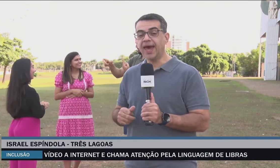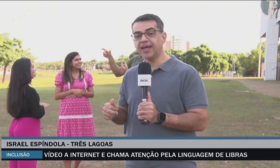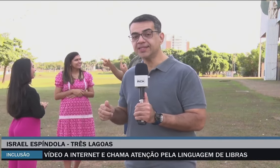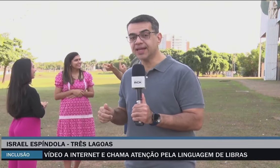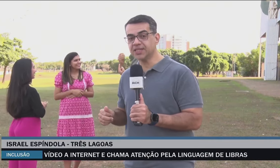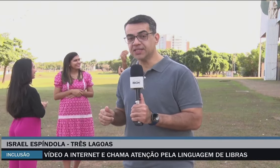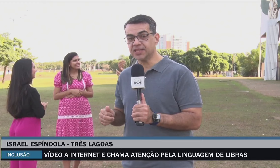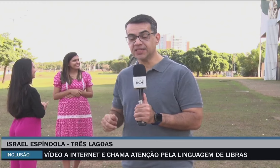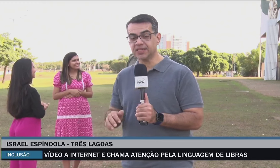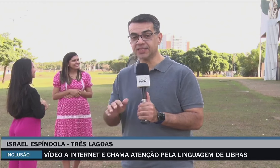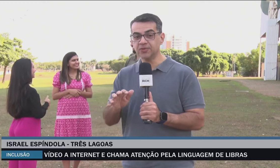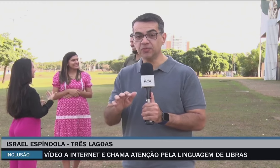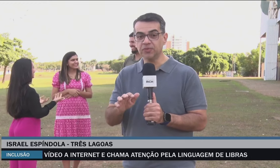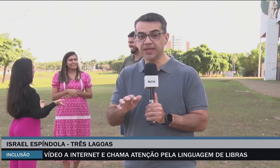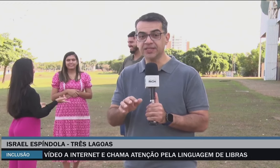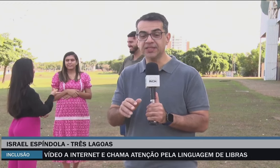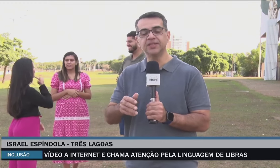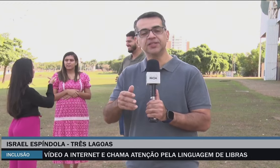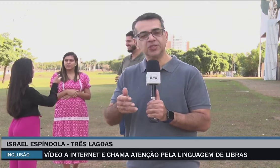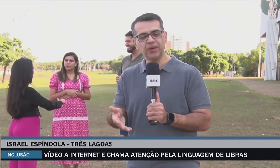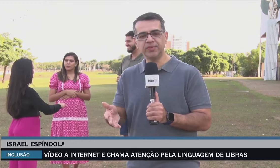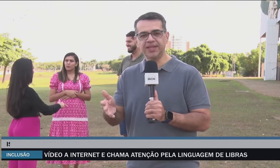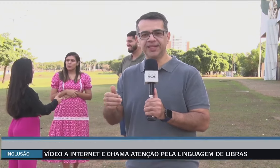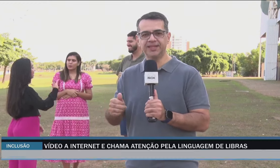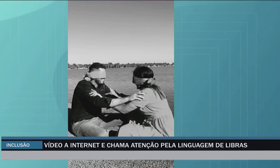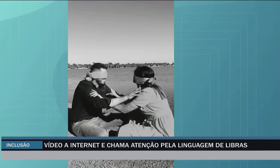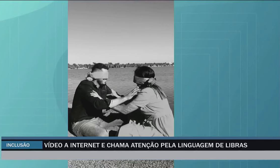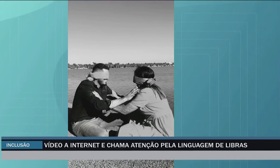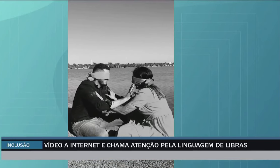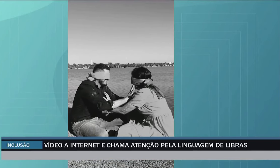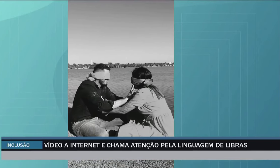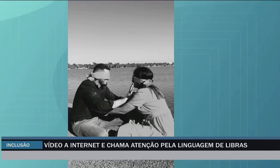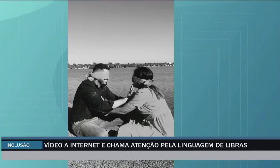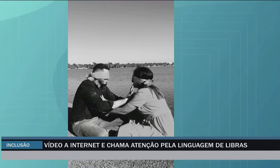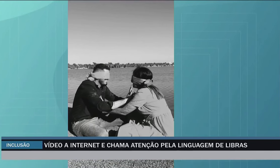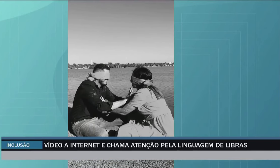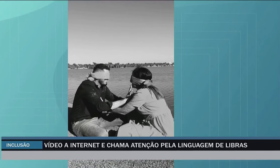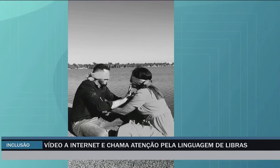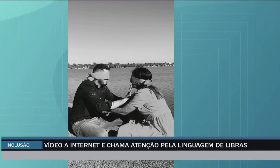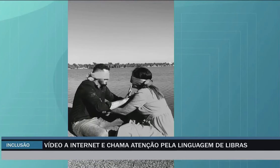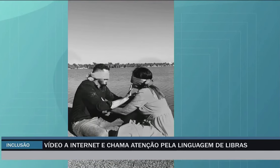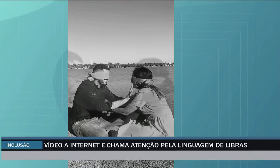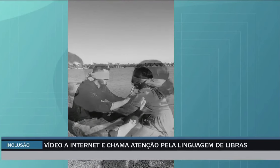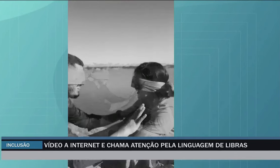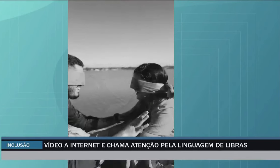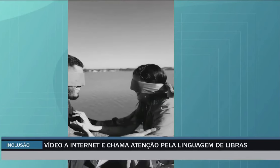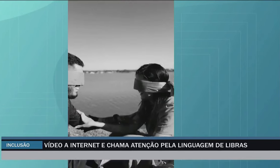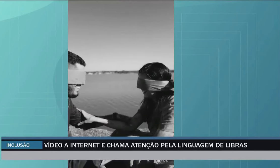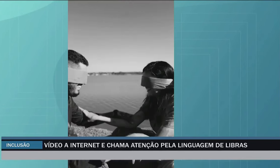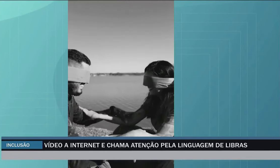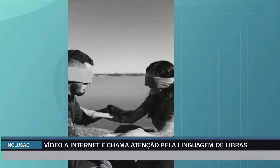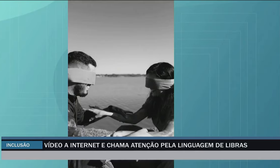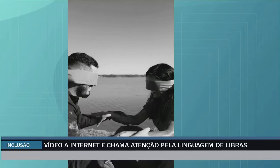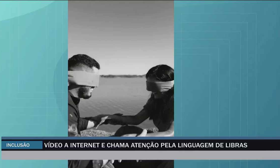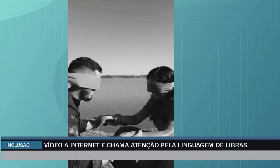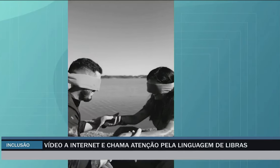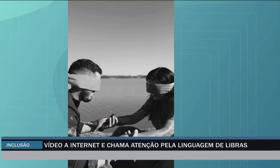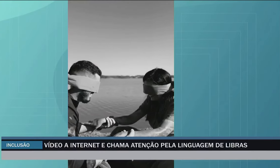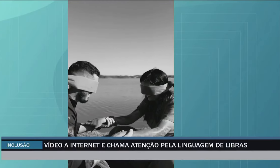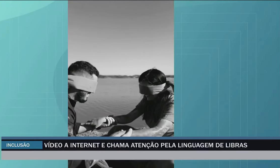ela está gestante há cinco meses de uma menina. Sim, é uma menina. O vídeo da revelação do sexo do bebê foi feito pela